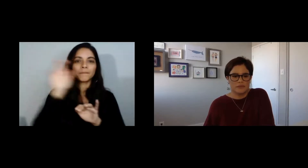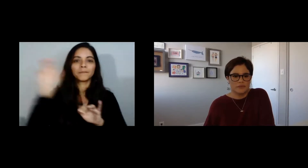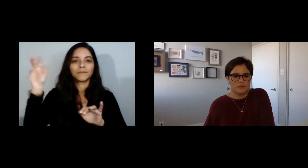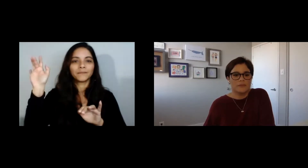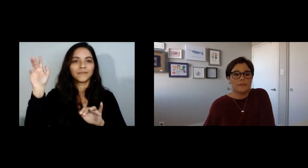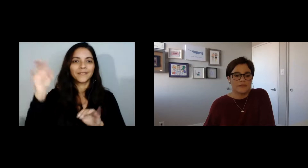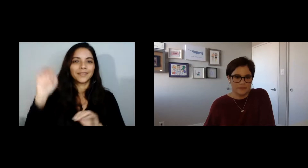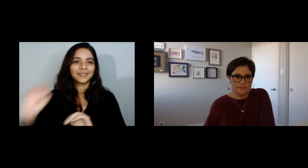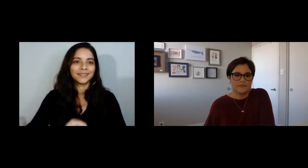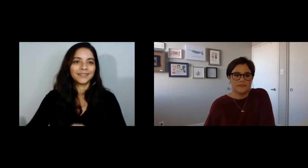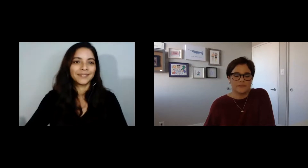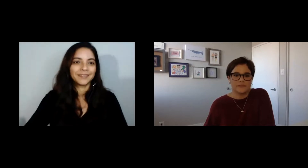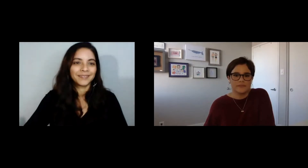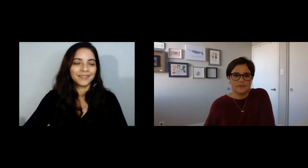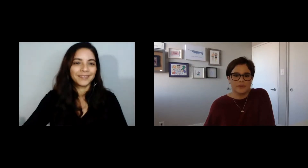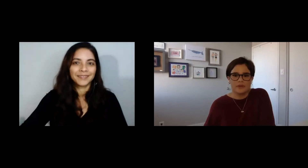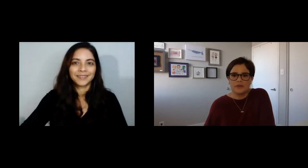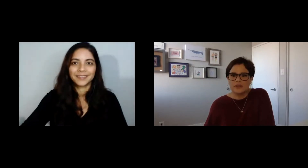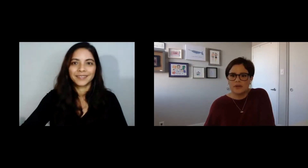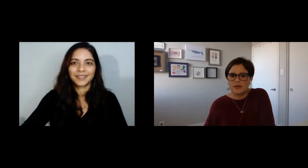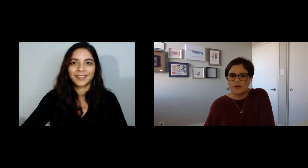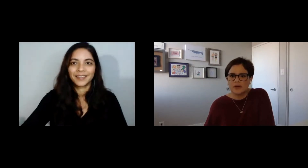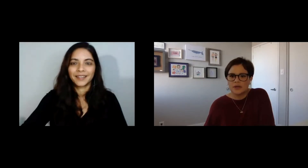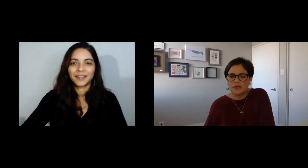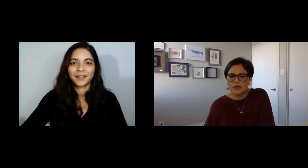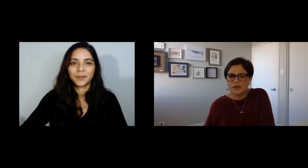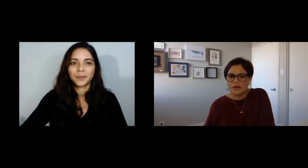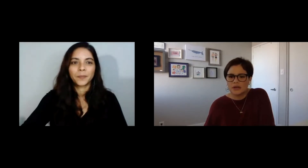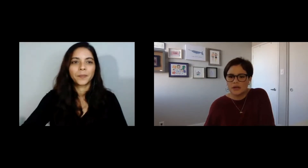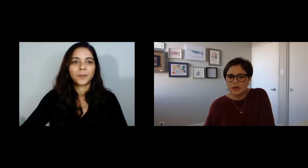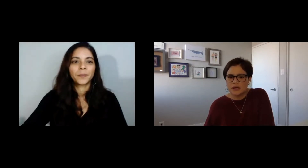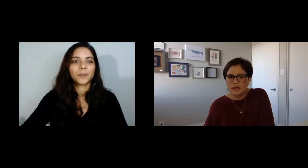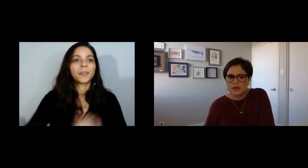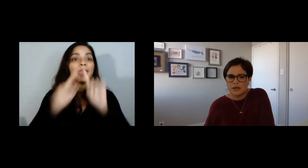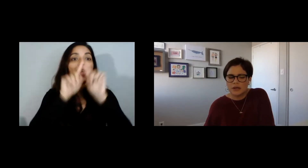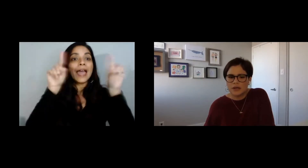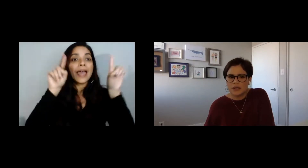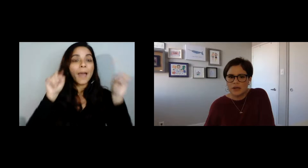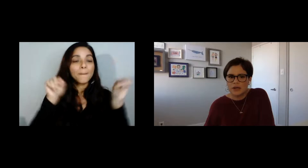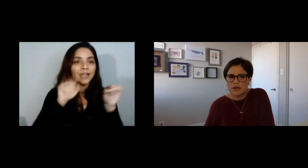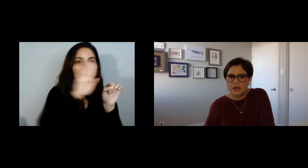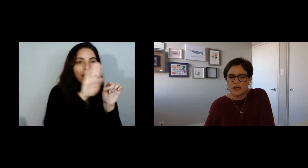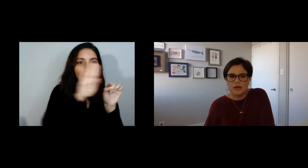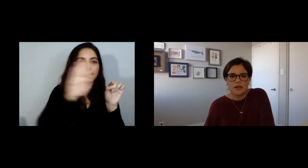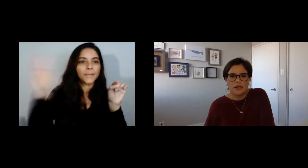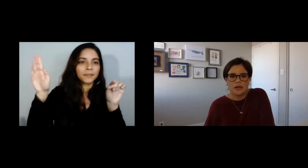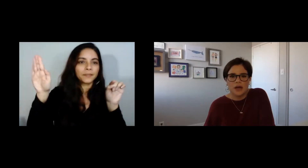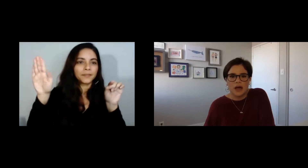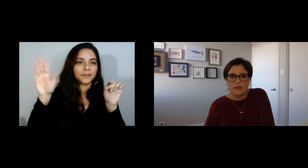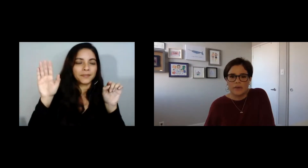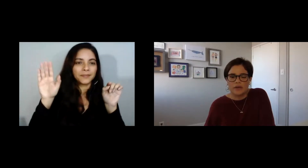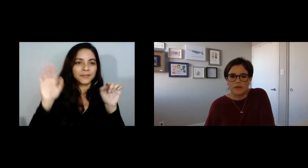disculpa un momento por favor aquí hay alguien que está mencionando que salió en la pantalla algo y no puede ver la intérprete